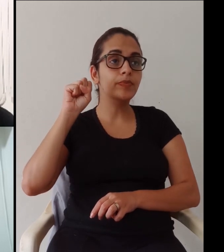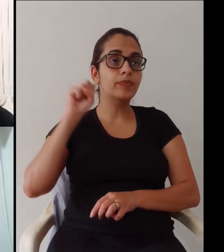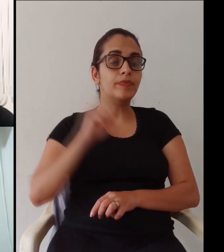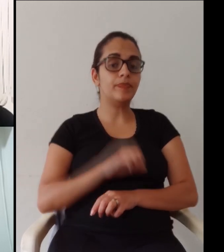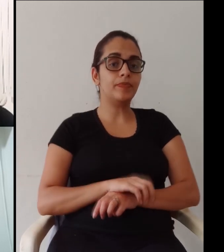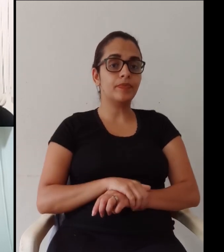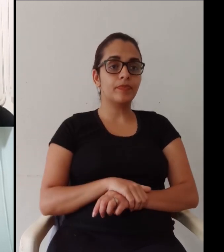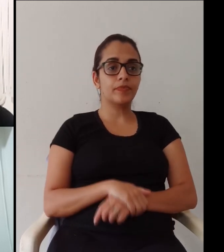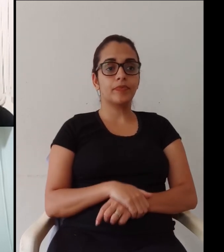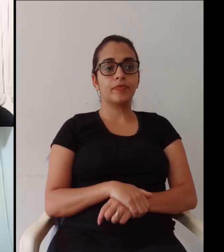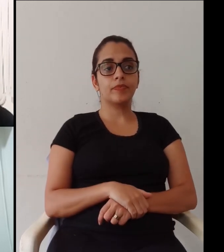Dani tá ouvindo